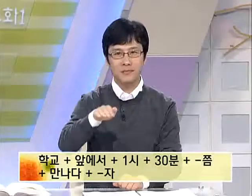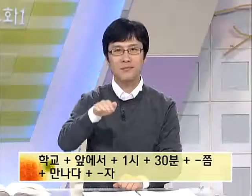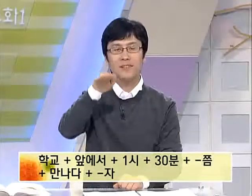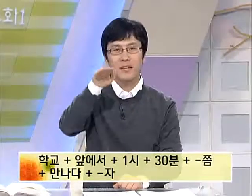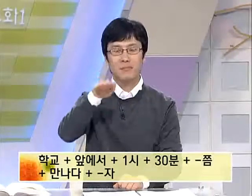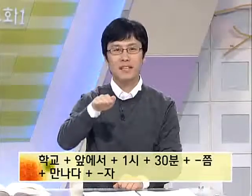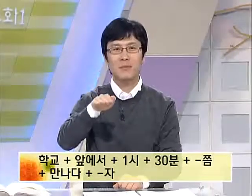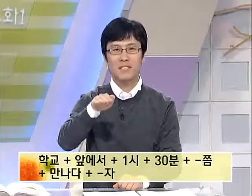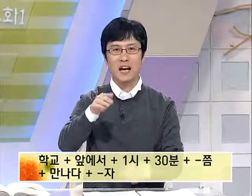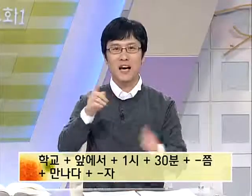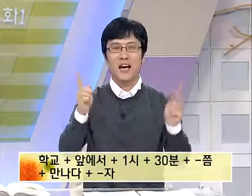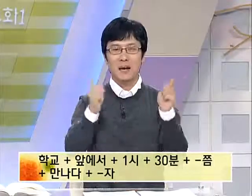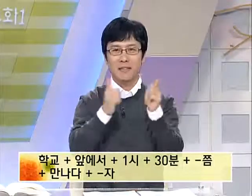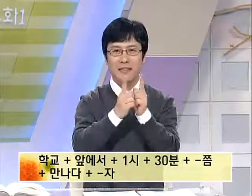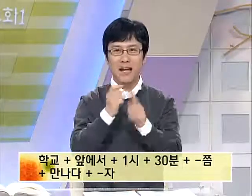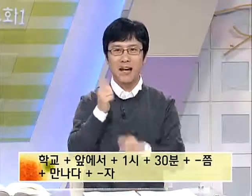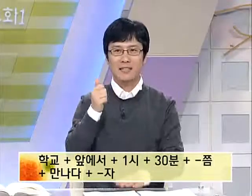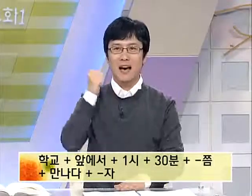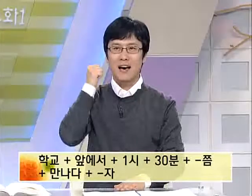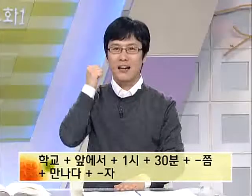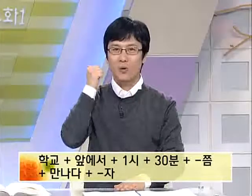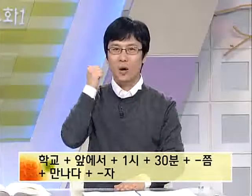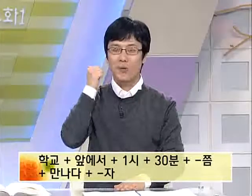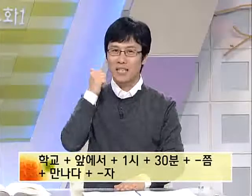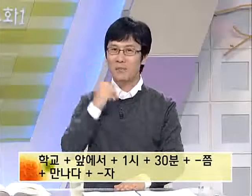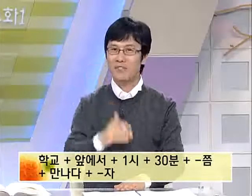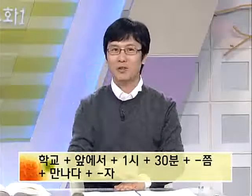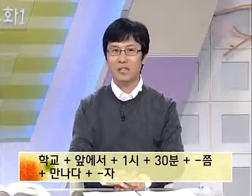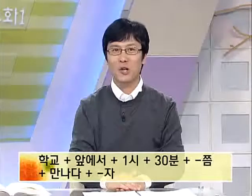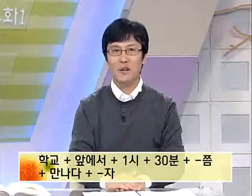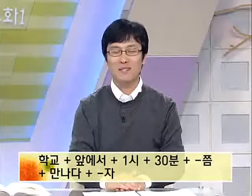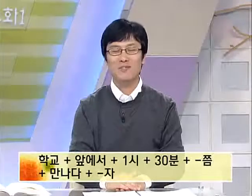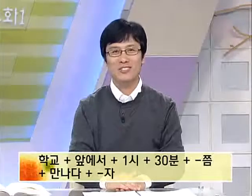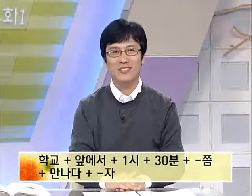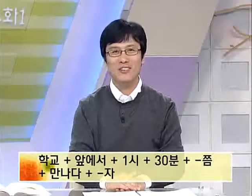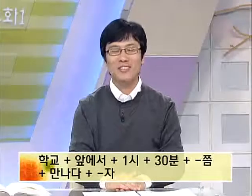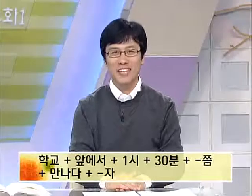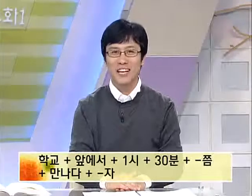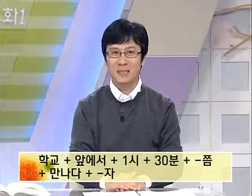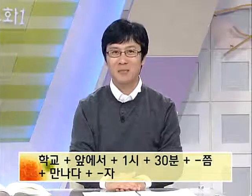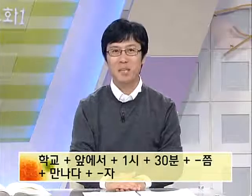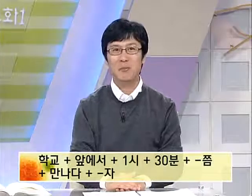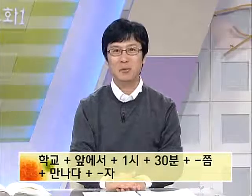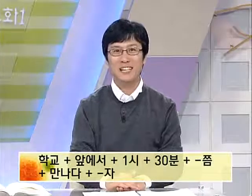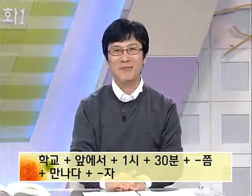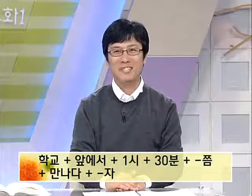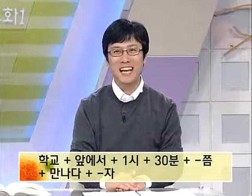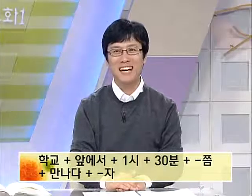만납시다 만나자 라고 하면 만납시다가 된다고 말씀드렸죠 다 같이 한번 해보도록 하겠습니다